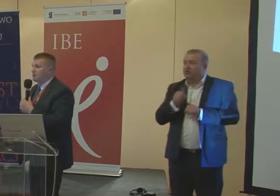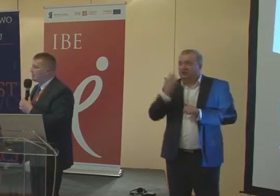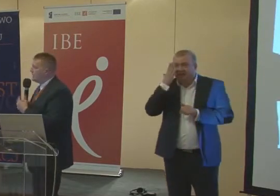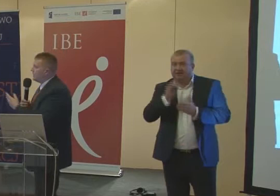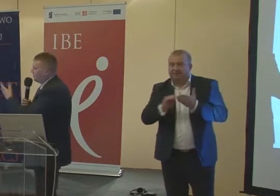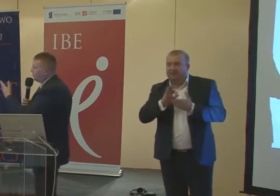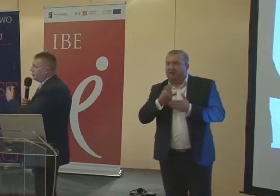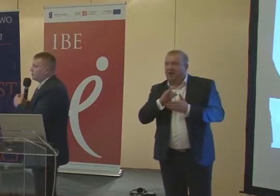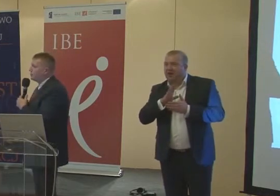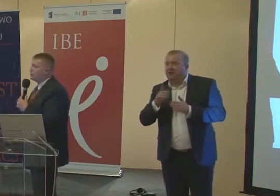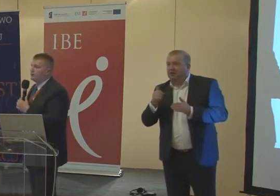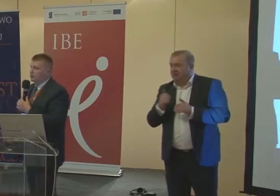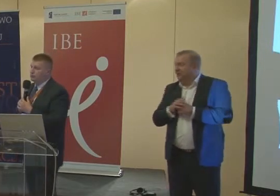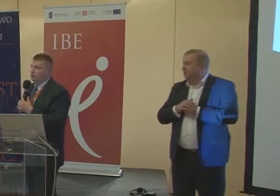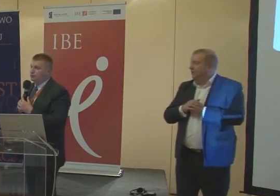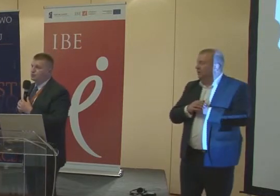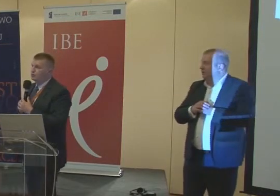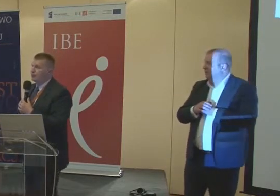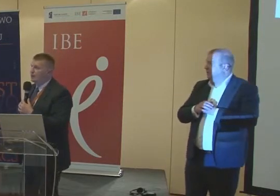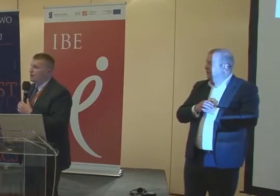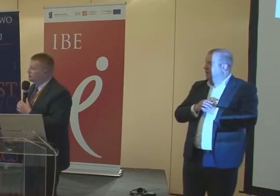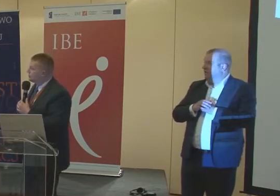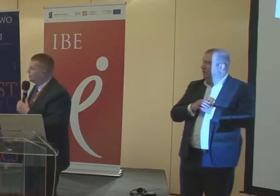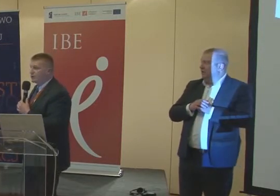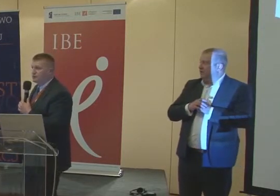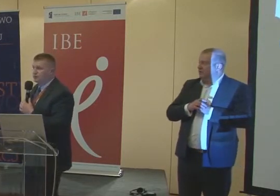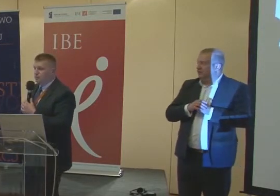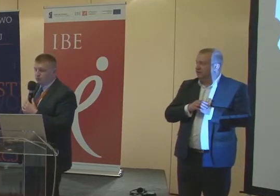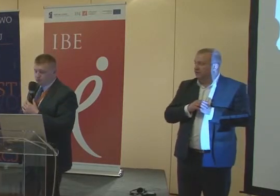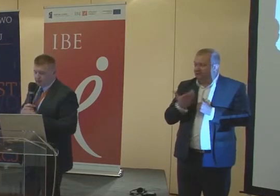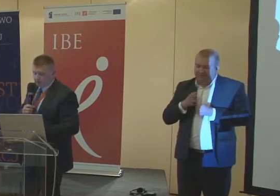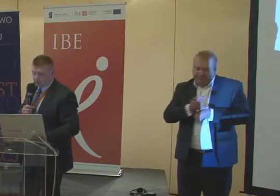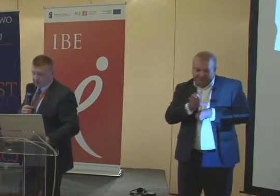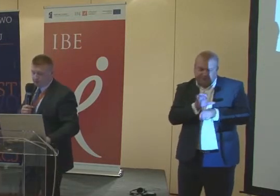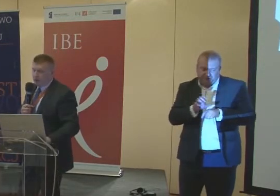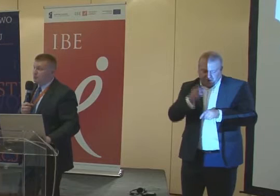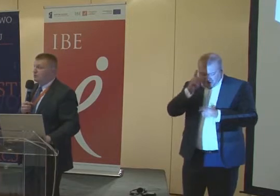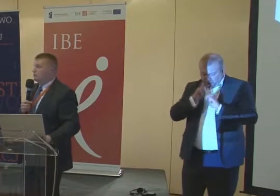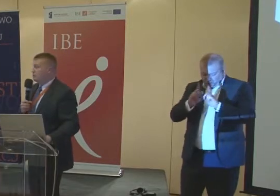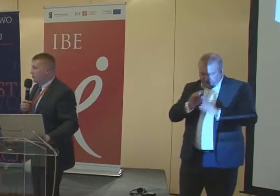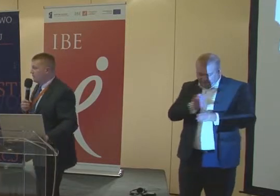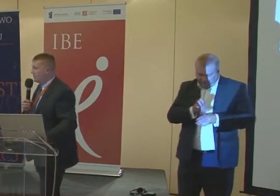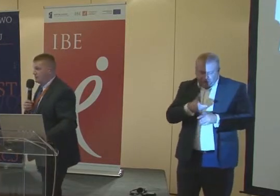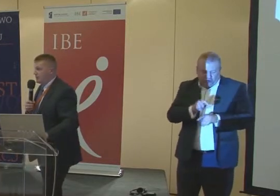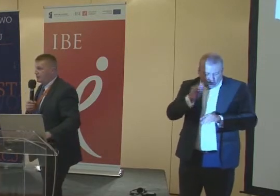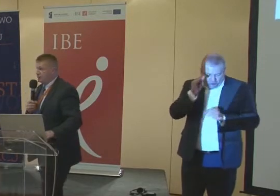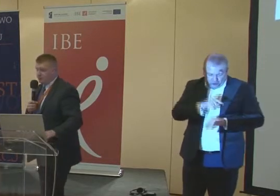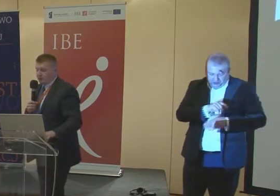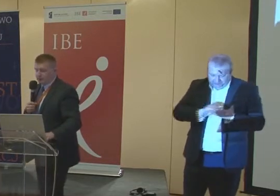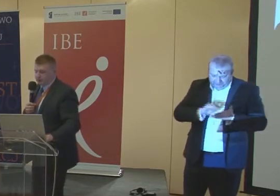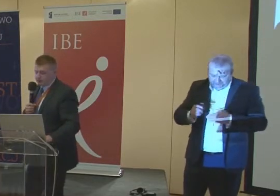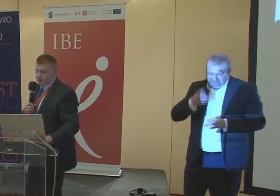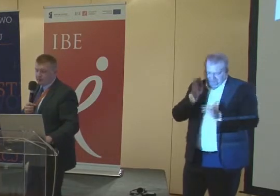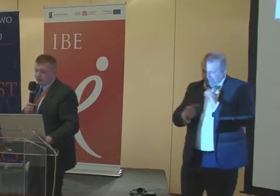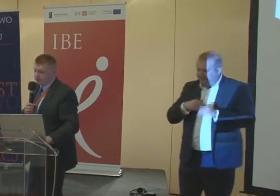pisma Brajla, monitoryk u góry, na którym odczytuje, co w jakiś sposób uczeń zapisał. Proszę Państwa, żeby pokazać, jak ten postęp